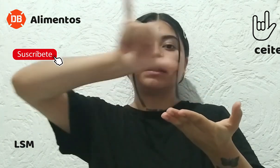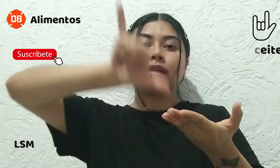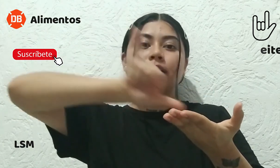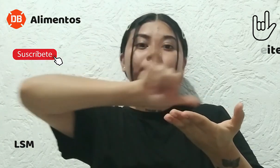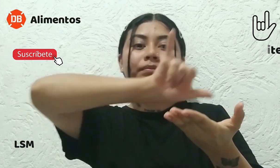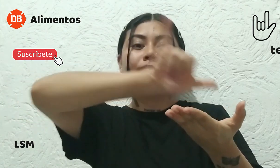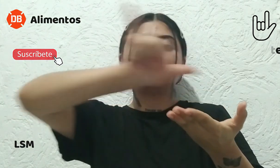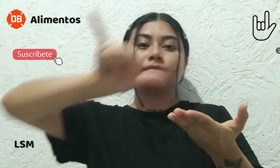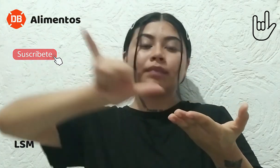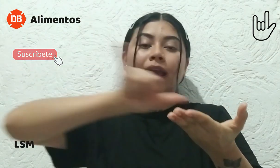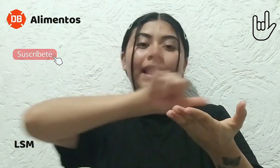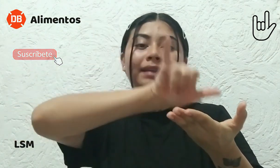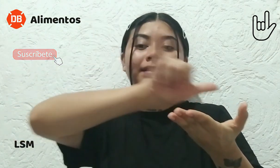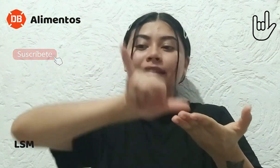hacer el aceite.